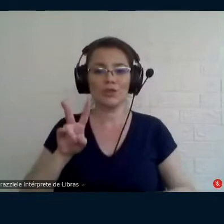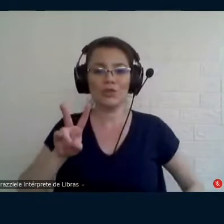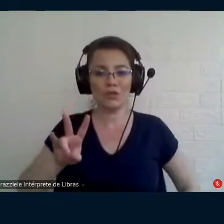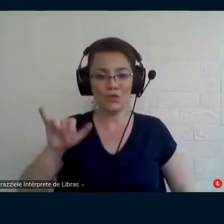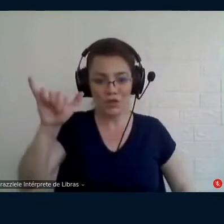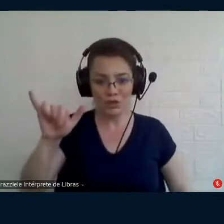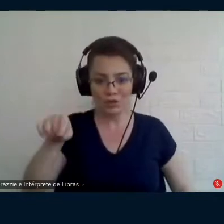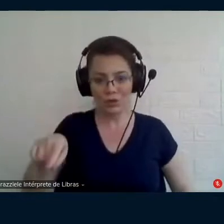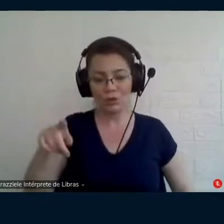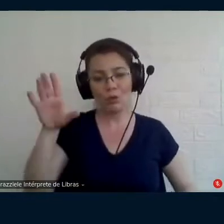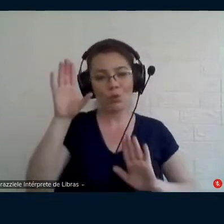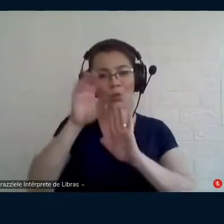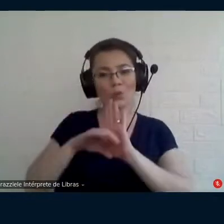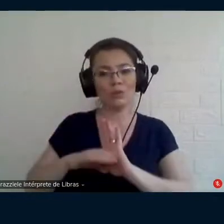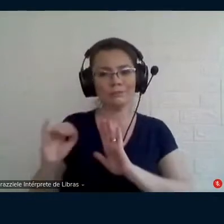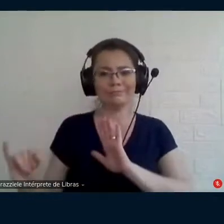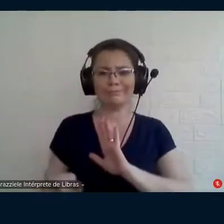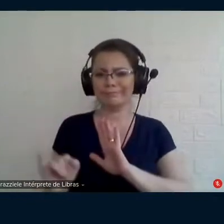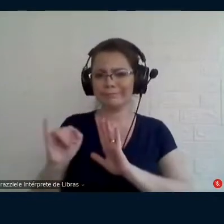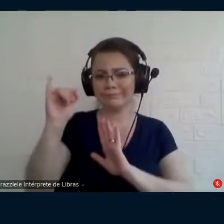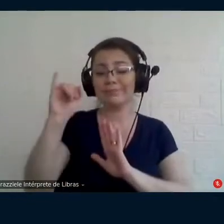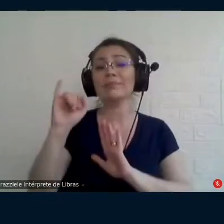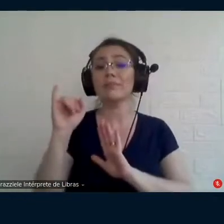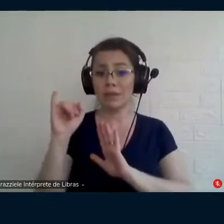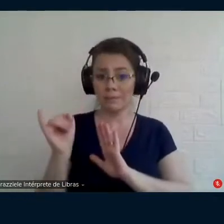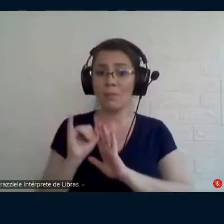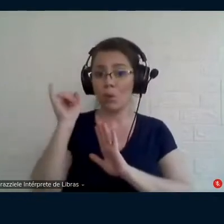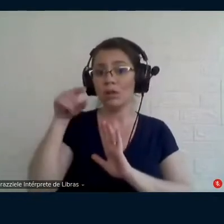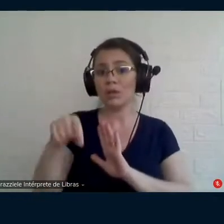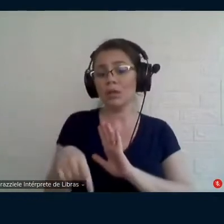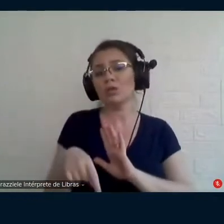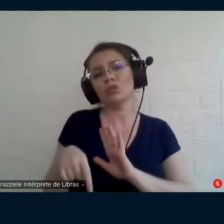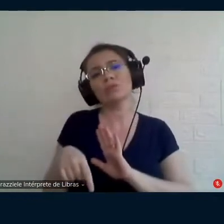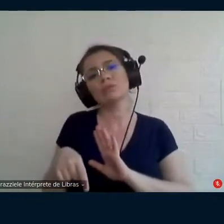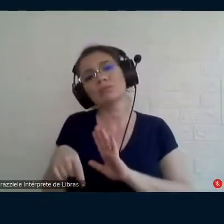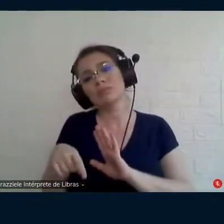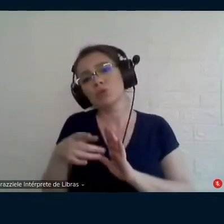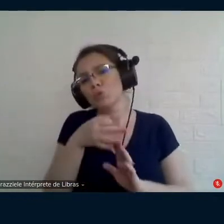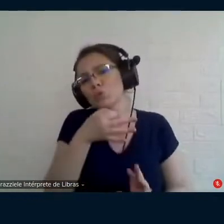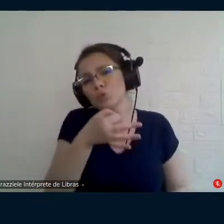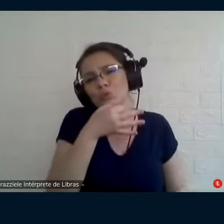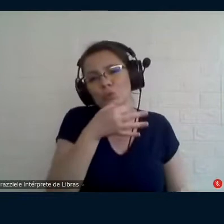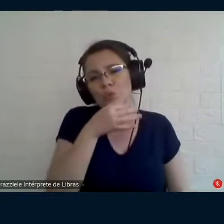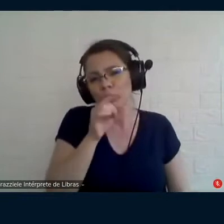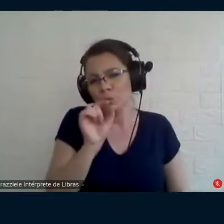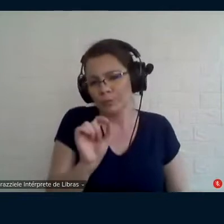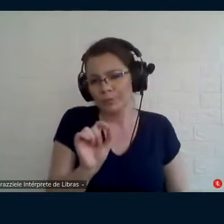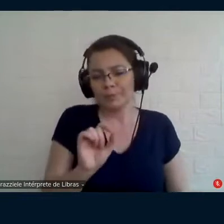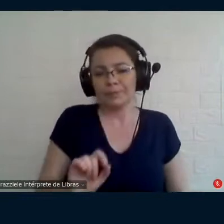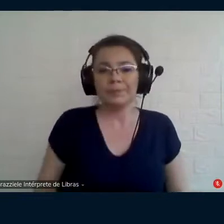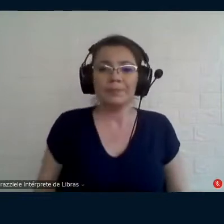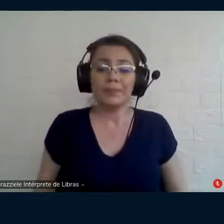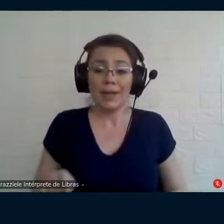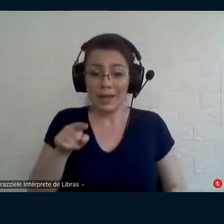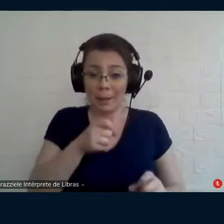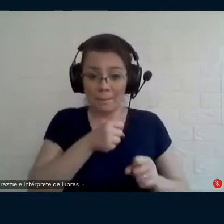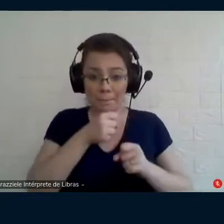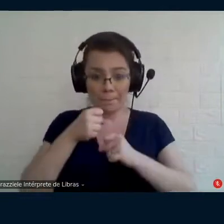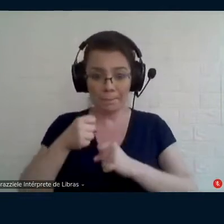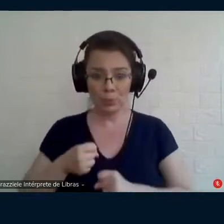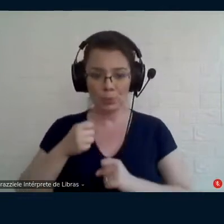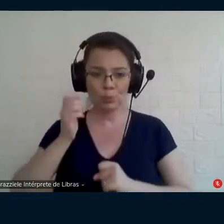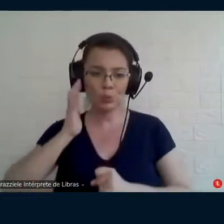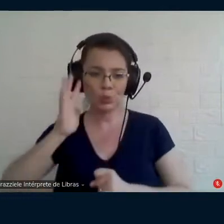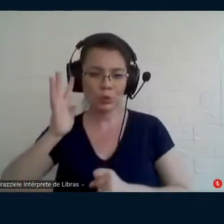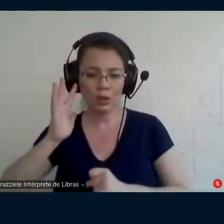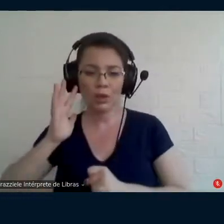importantes eu queria sugerir que essa parte do trabalho essa postura teórica do trabalho do